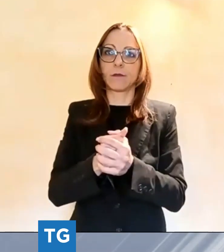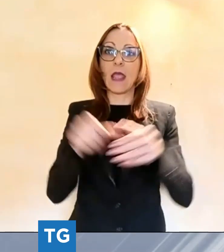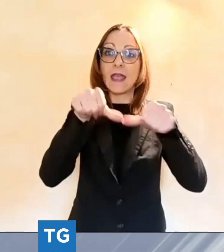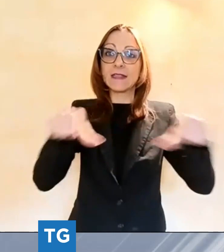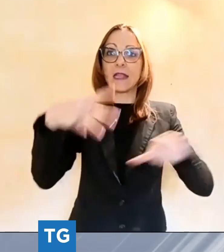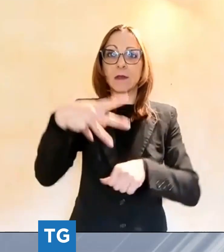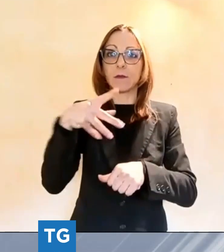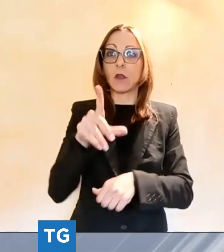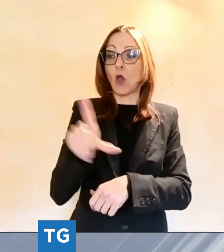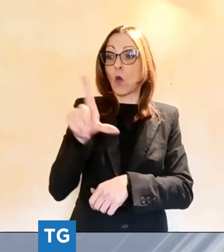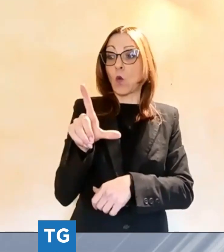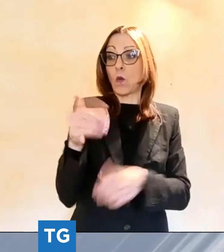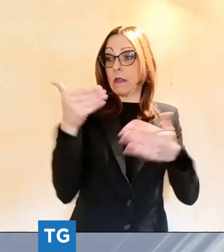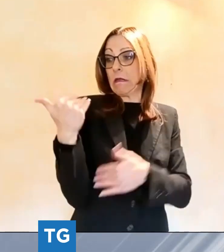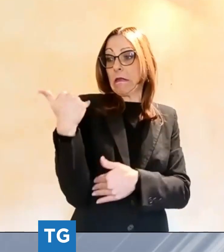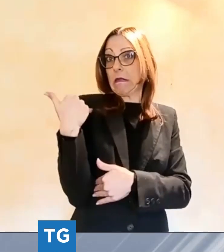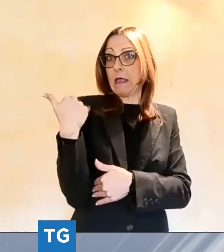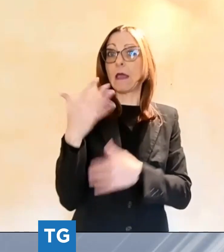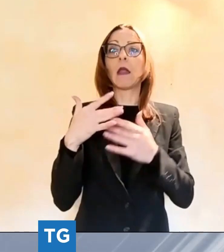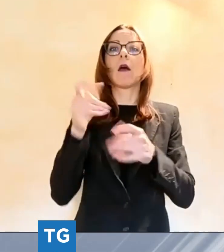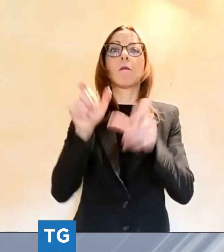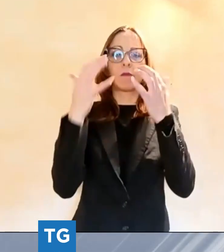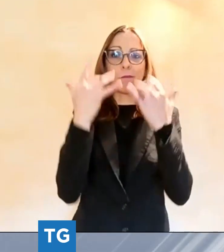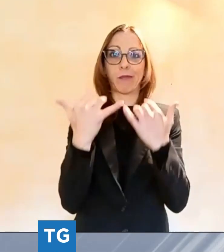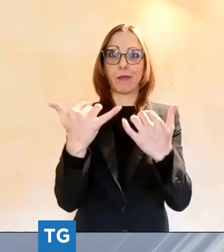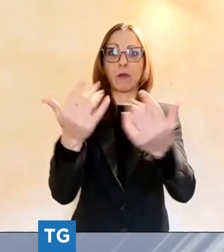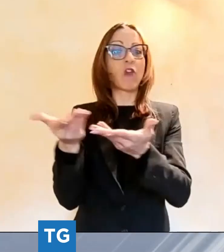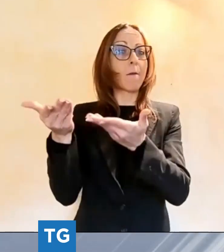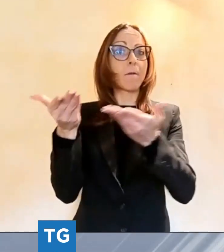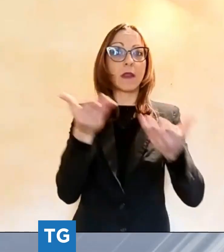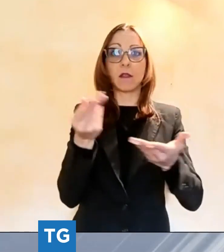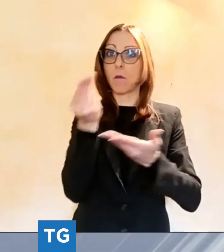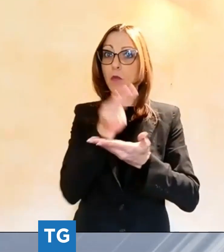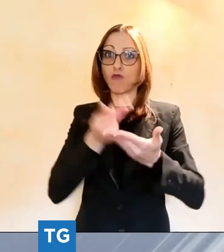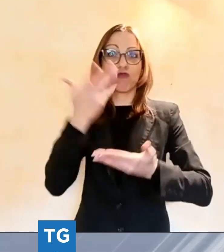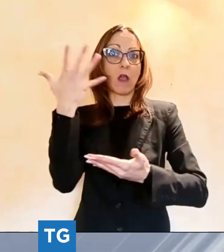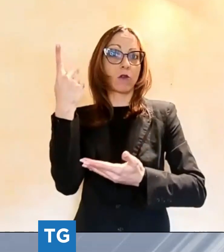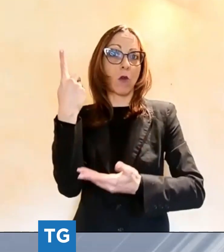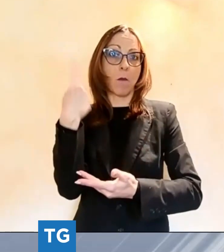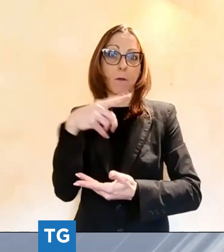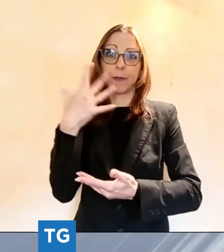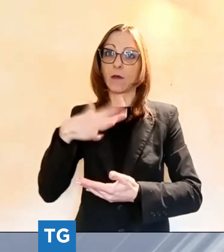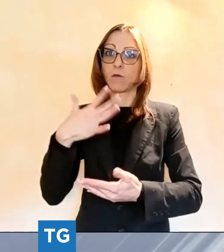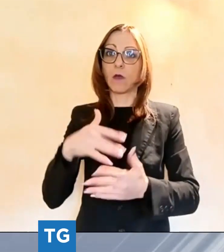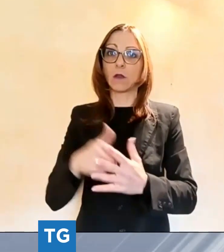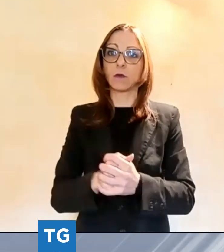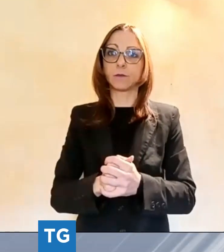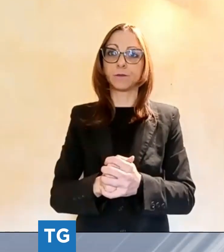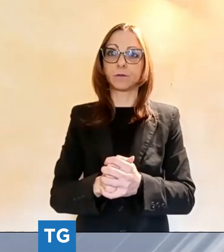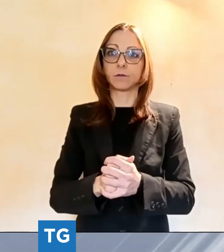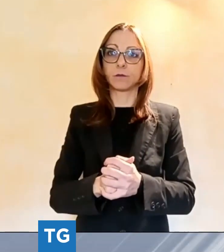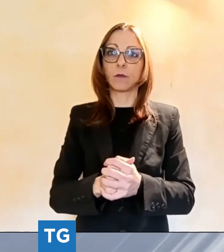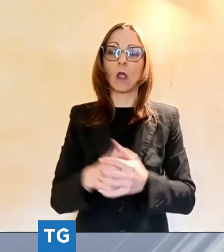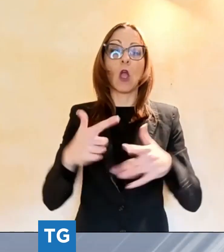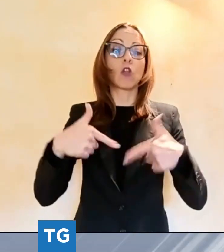gremita la presentazione di questa operazione. La donazione che permetterà tutto questo è di ben 500 mila euro e viene dalla famiglia